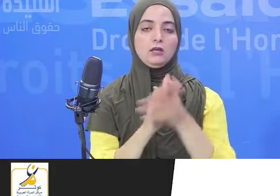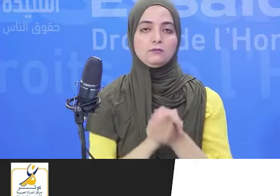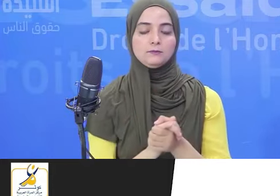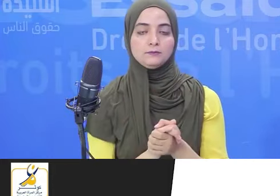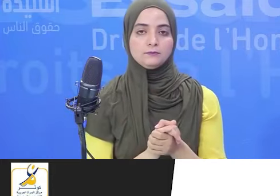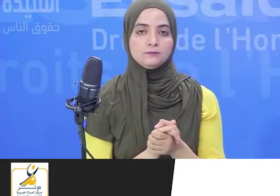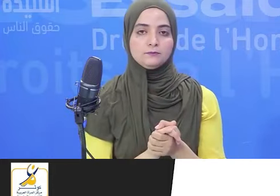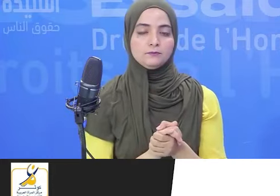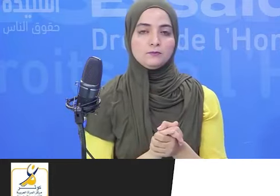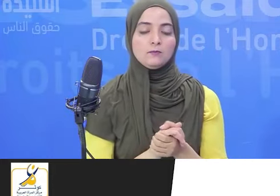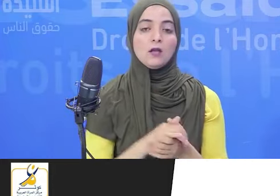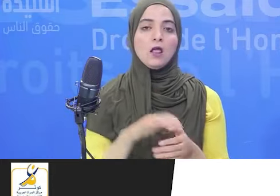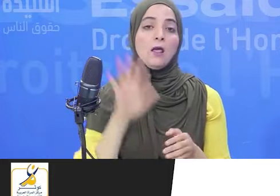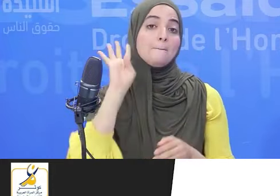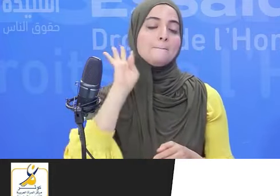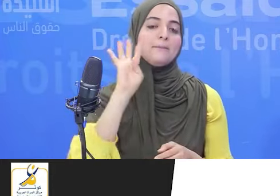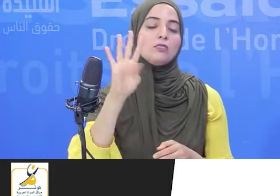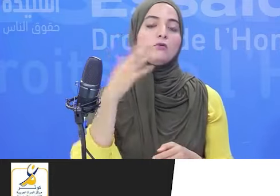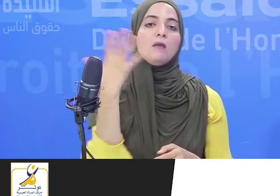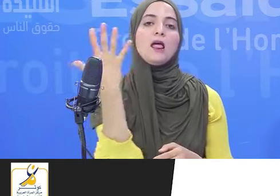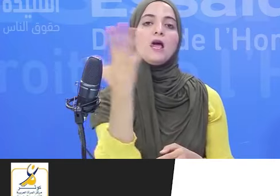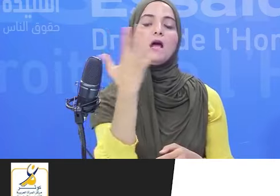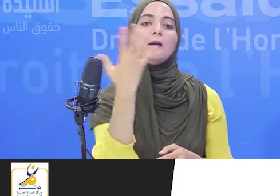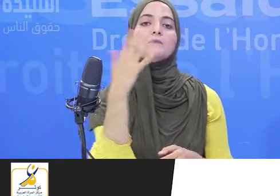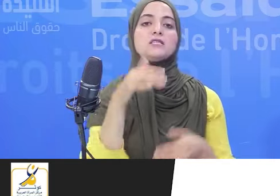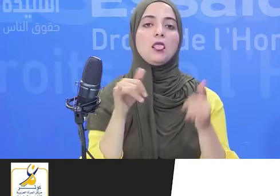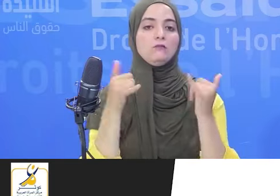من نوبة خمسة مقاعد